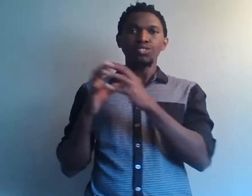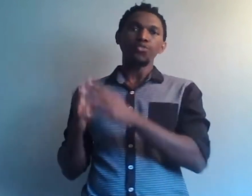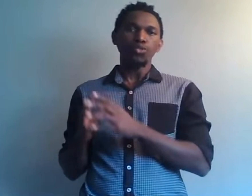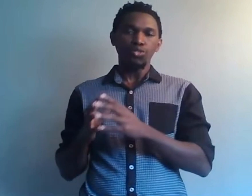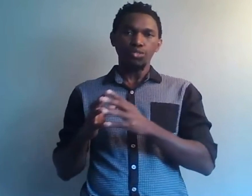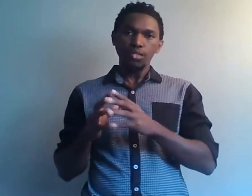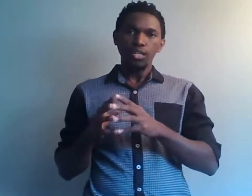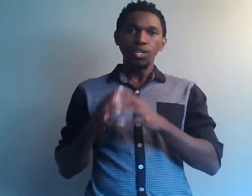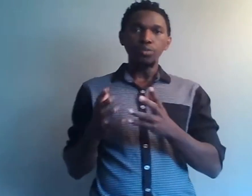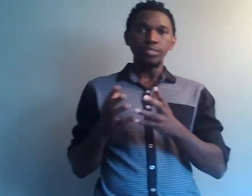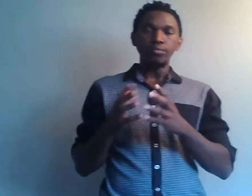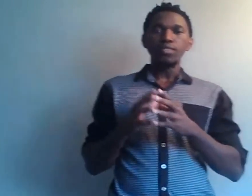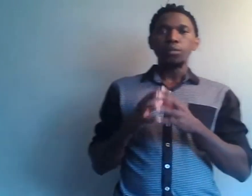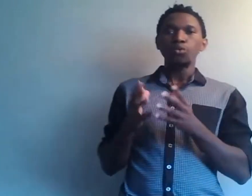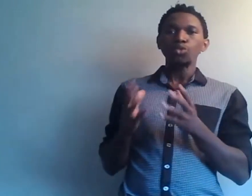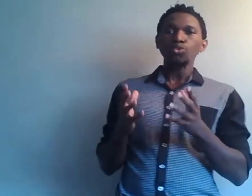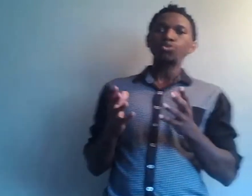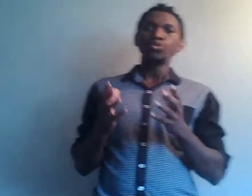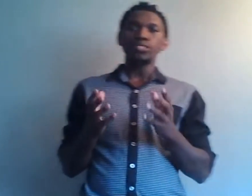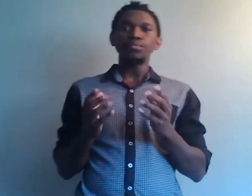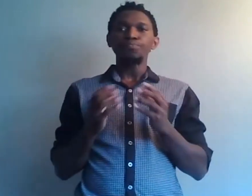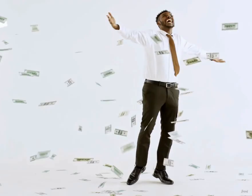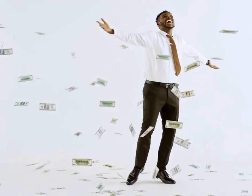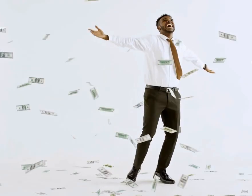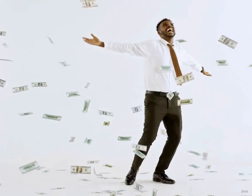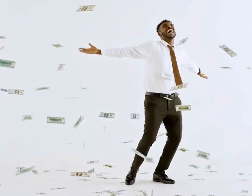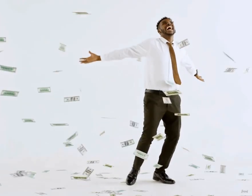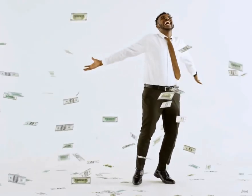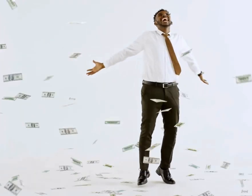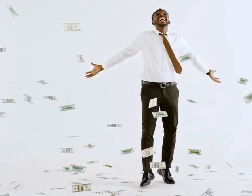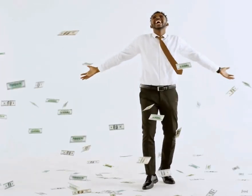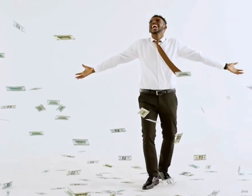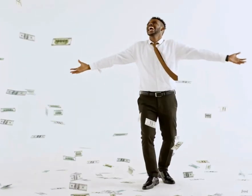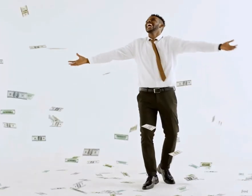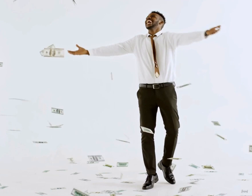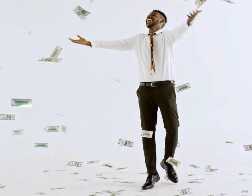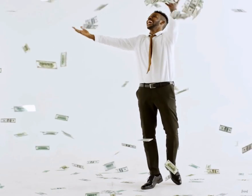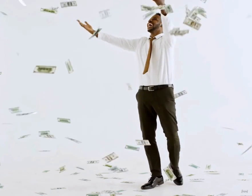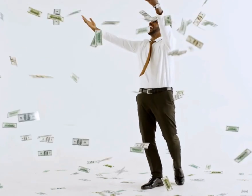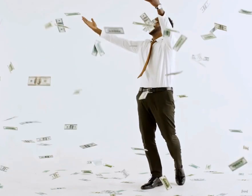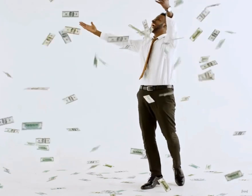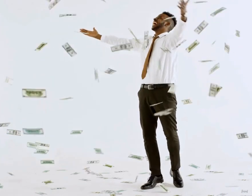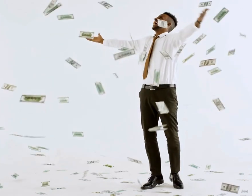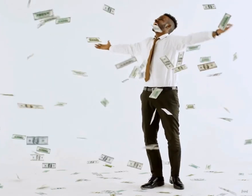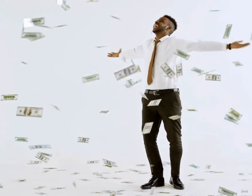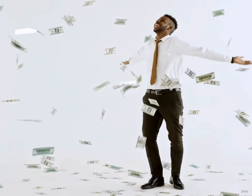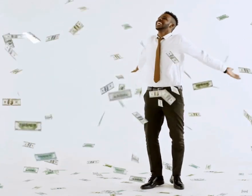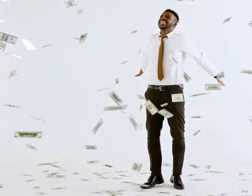fonctionne. Oui, beaucoup d'entre nous ici, on a tendance à vouloir l'argent, mais